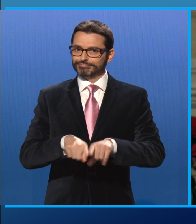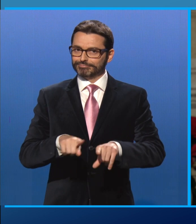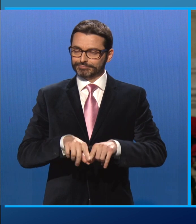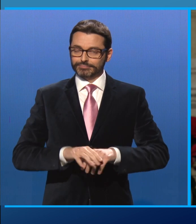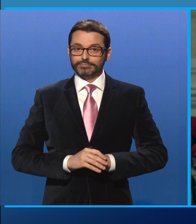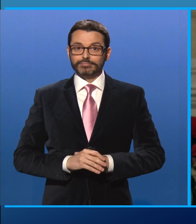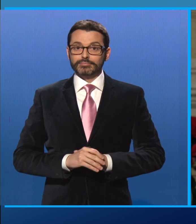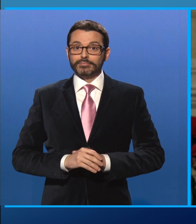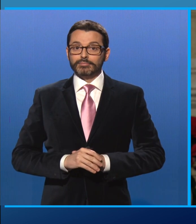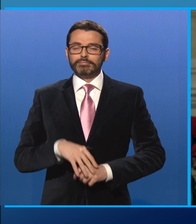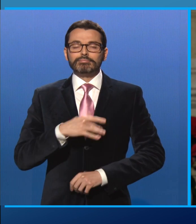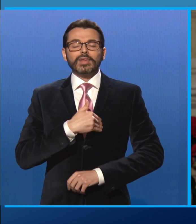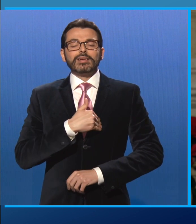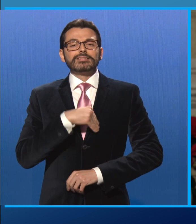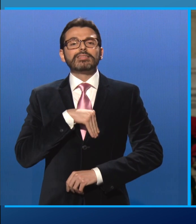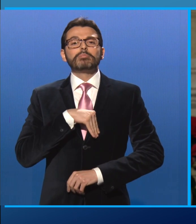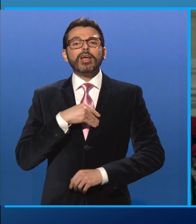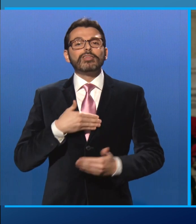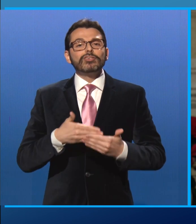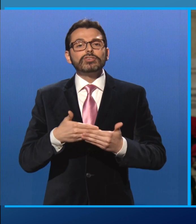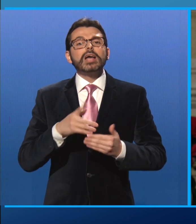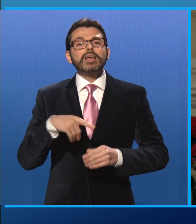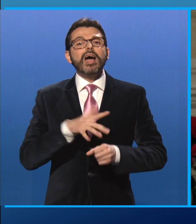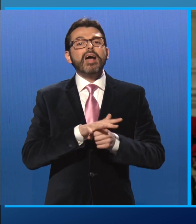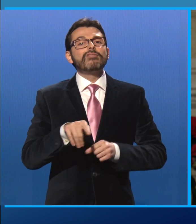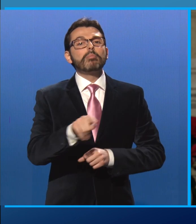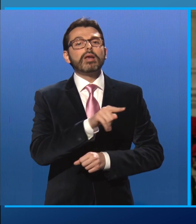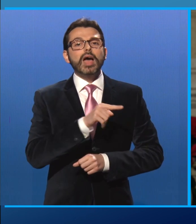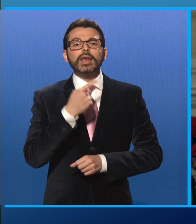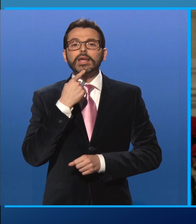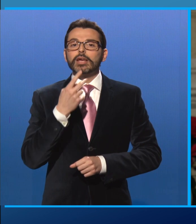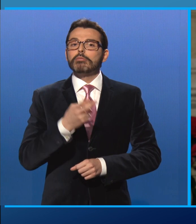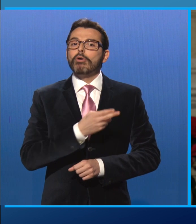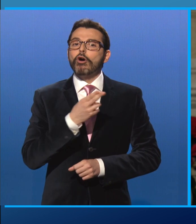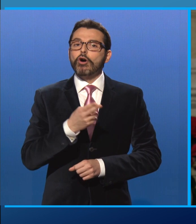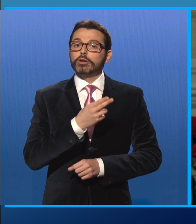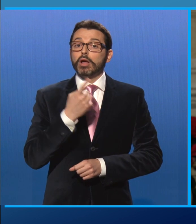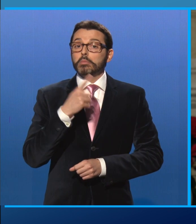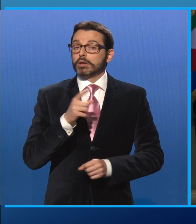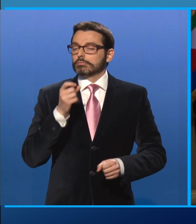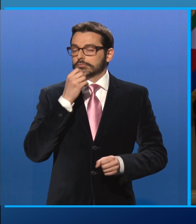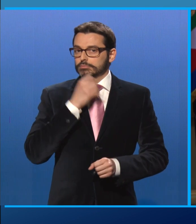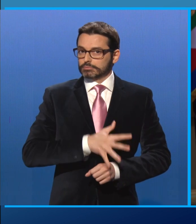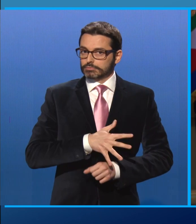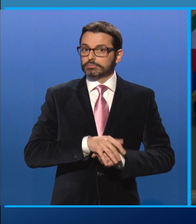sentimento di vicinanza esprimo ai familiari di quanti hanno perso la vita per eventi traumatici, tra questi